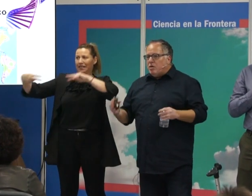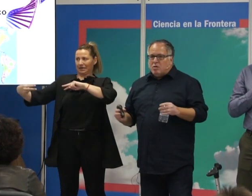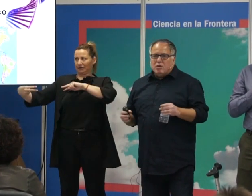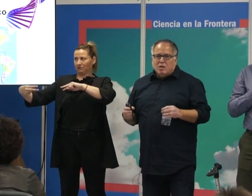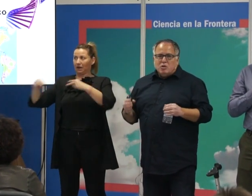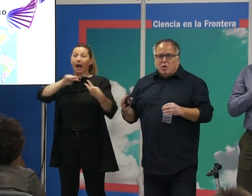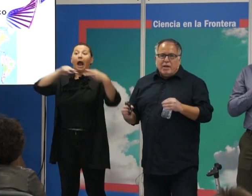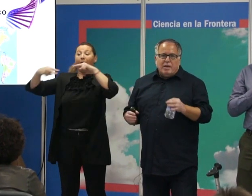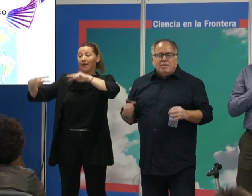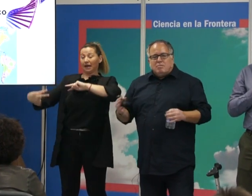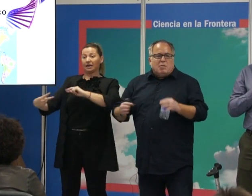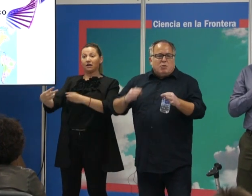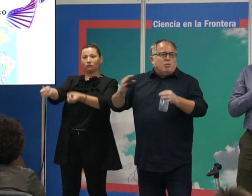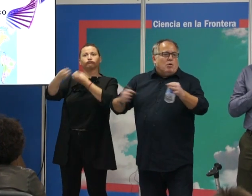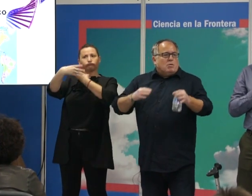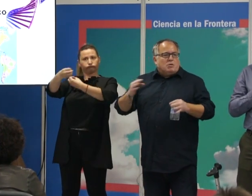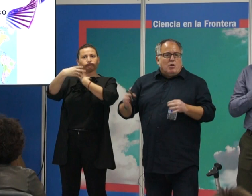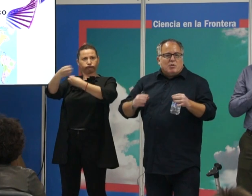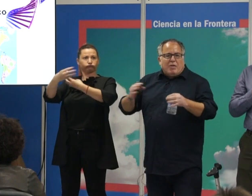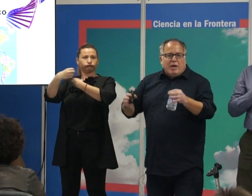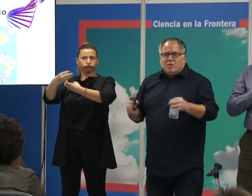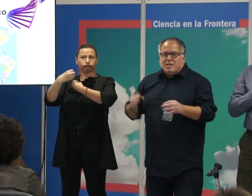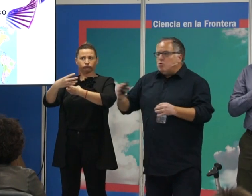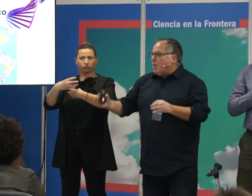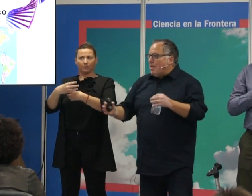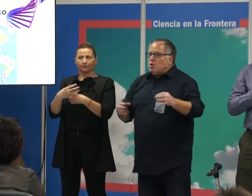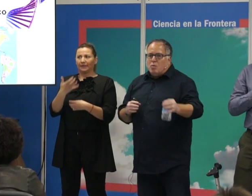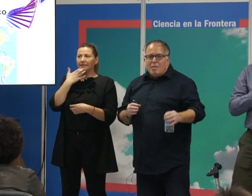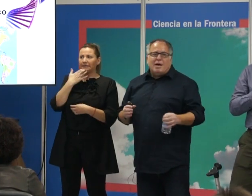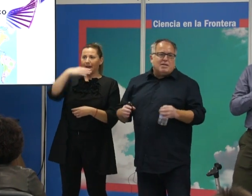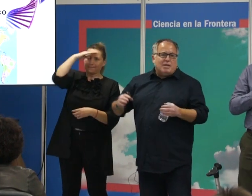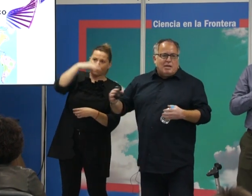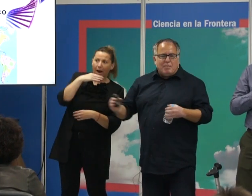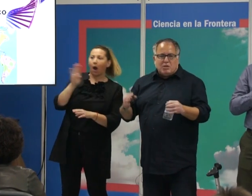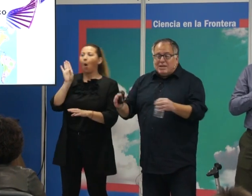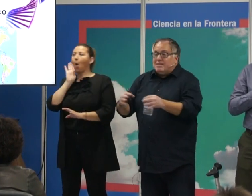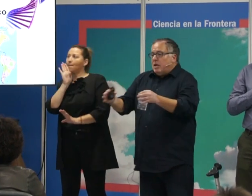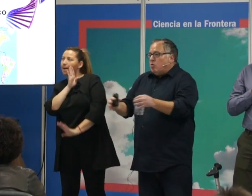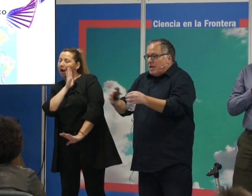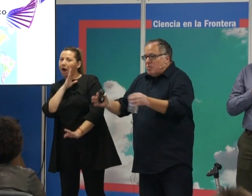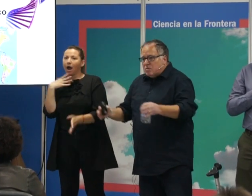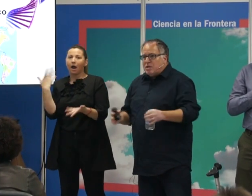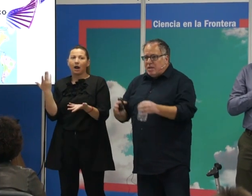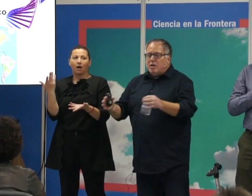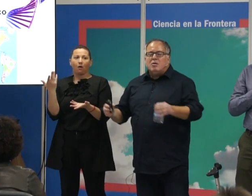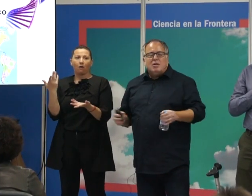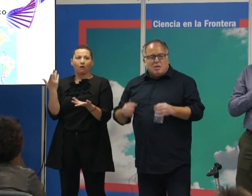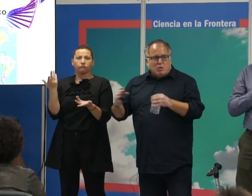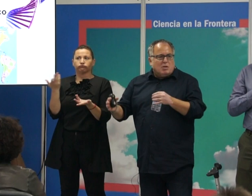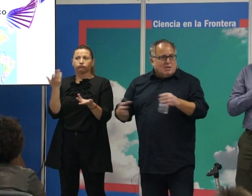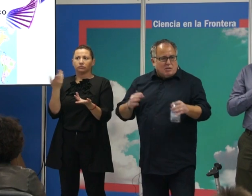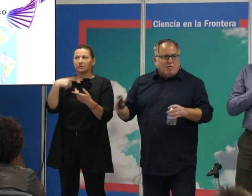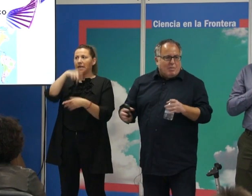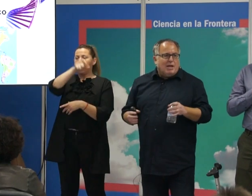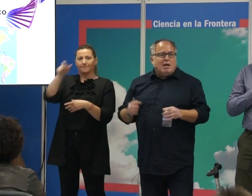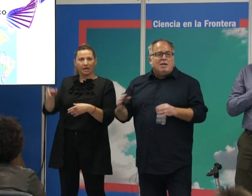información sobre, como solemos hacer, si es su papá o su mamá, las personas que encontramos, por así decirlo, si